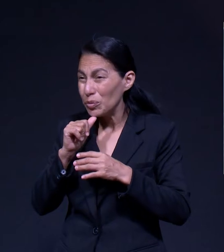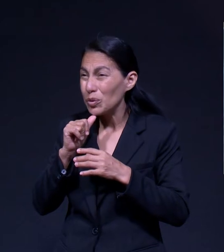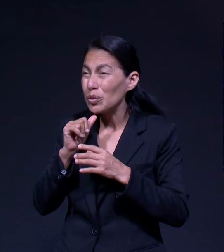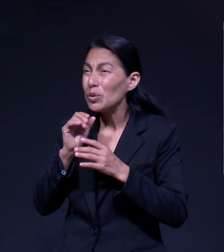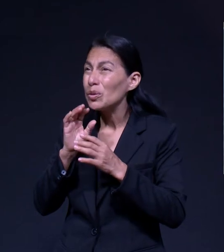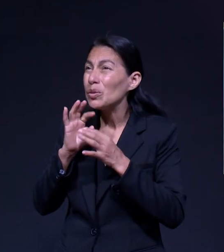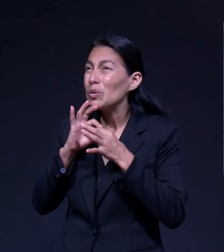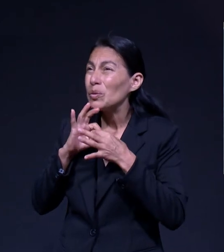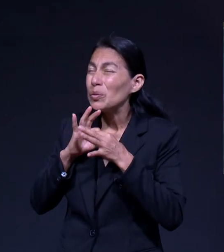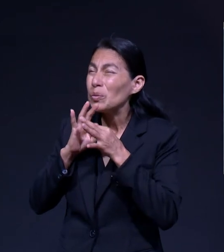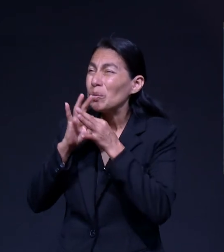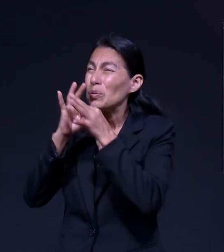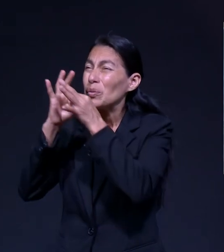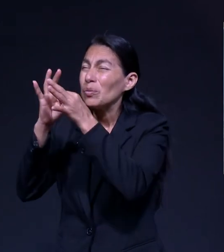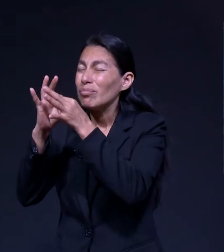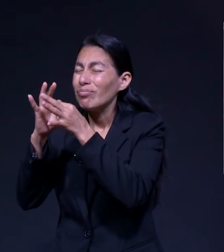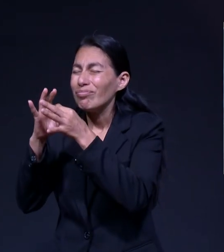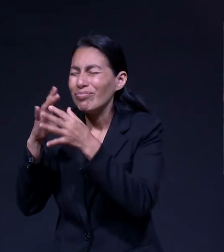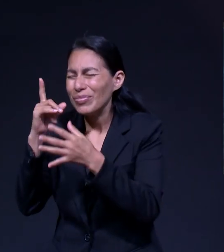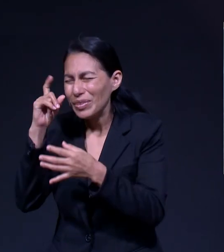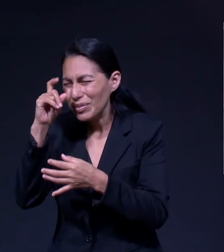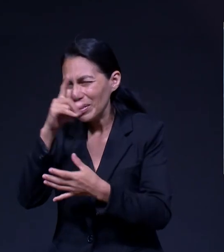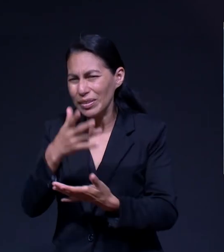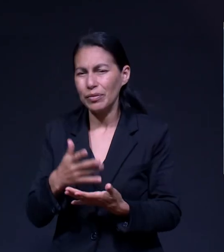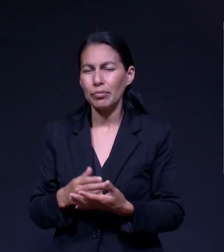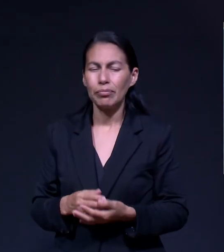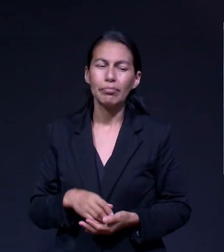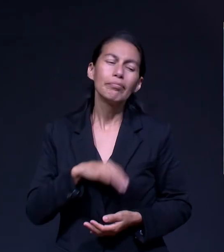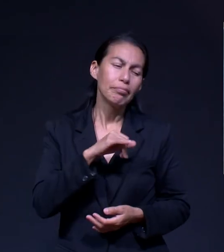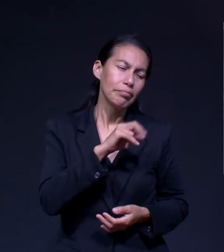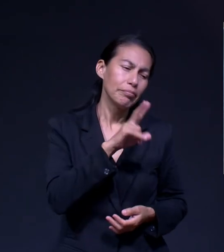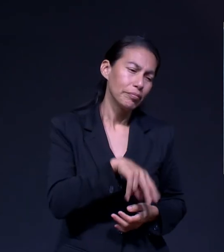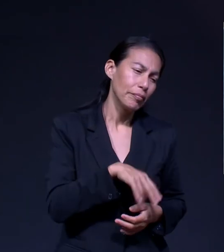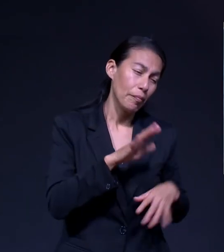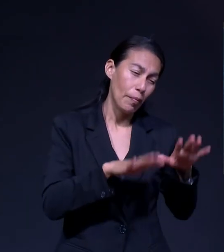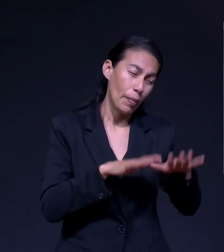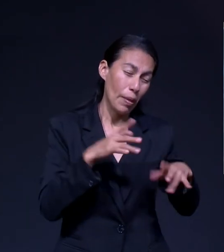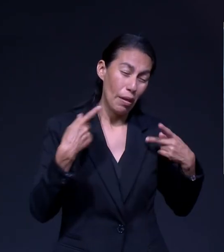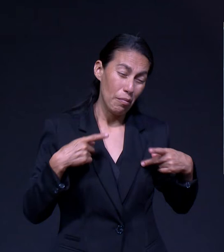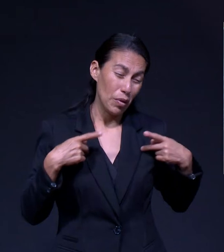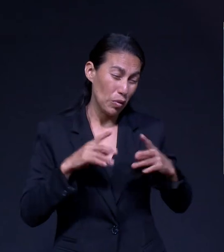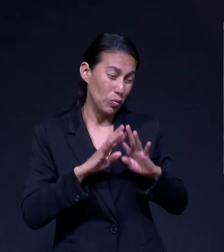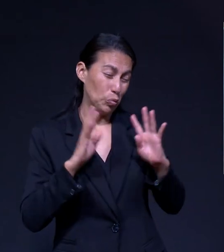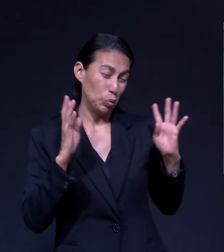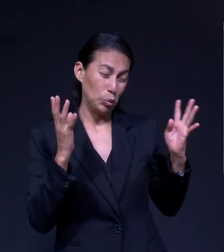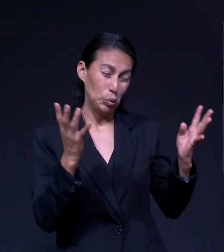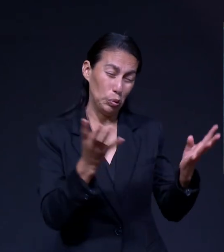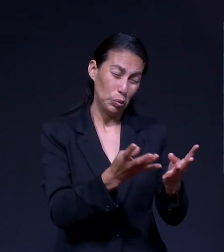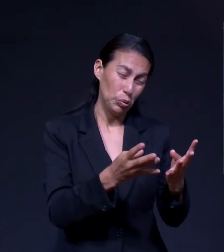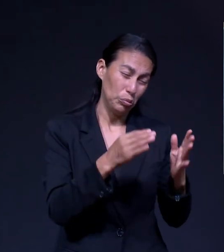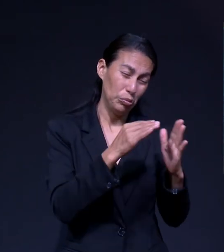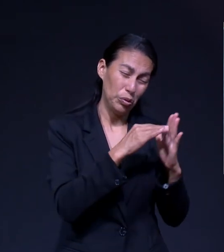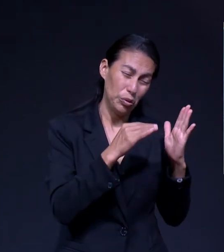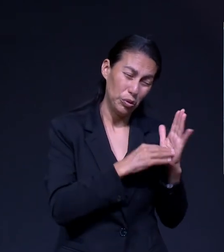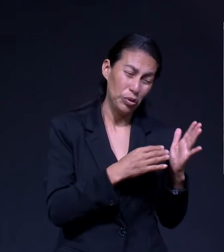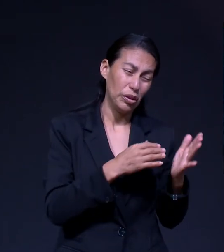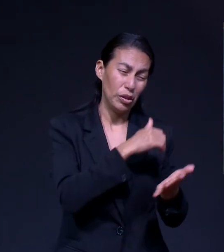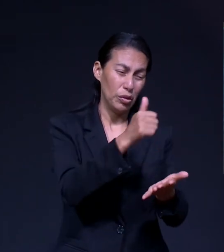Del Barullo En Medio De Tanta Gente Yo Viví En La Ciudad De México En Medio De Millones De Personas Pero Yo Me Sentía